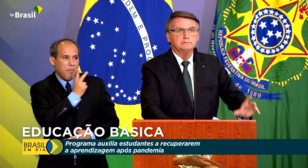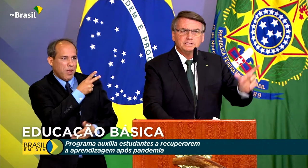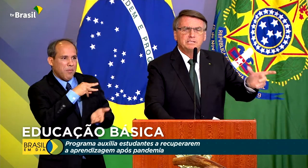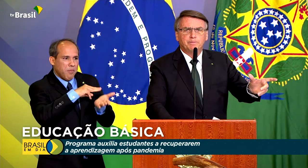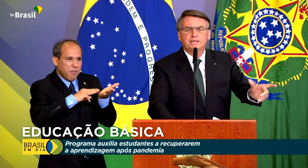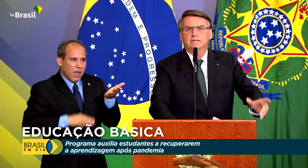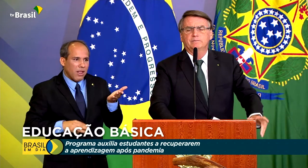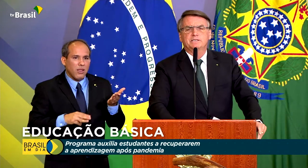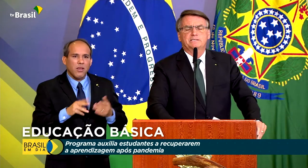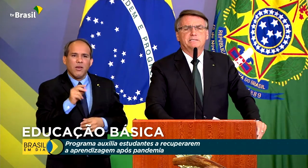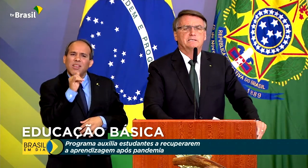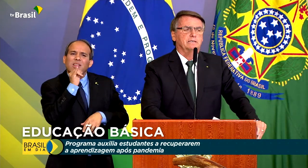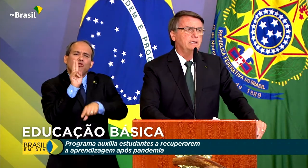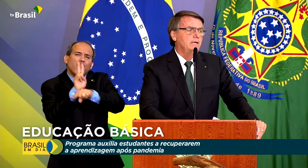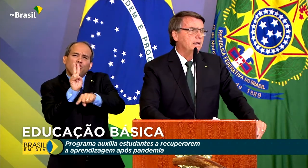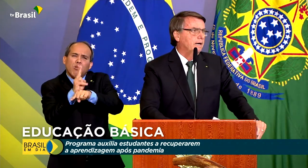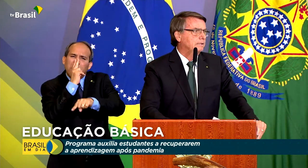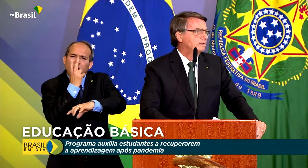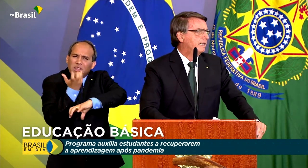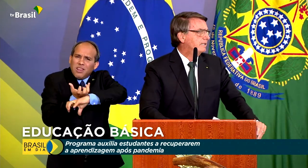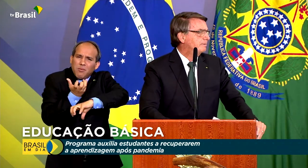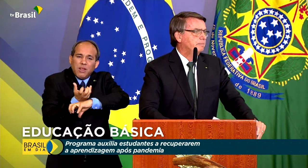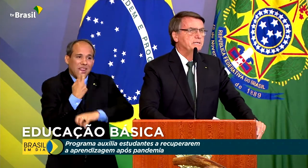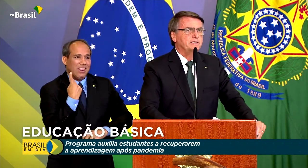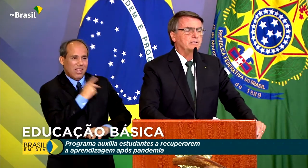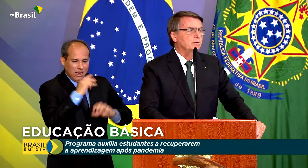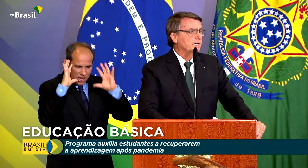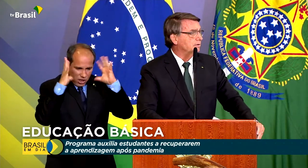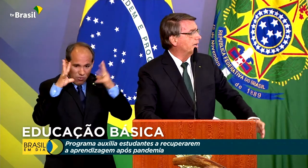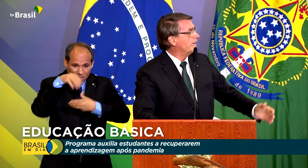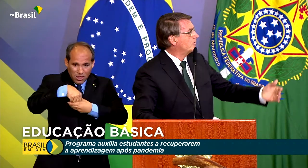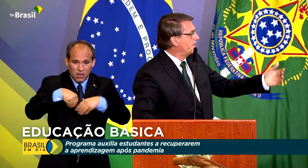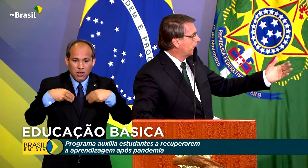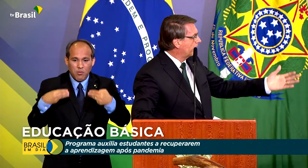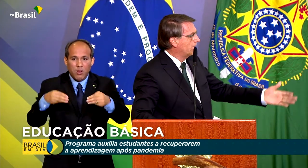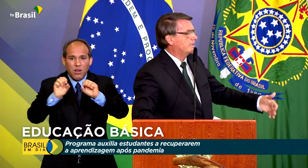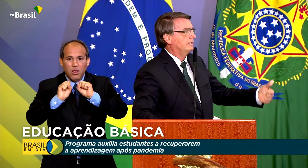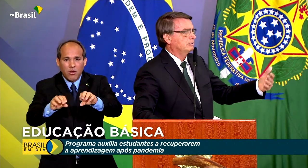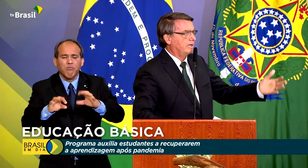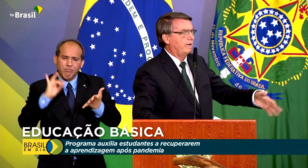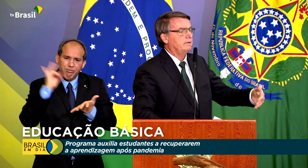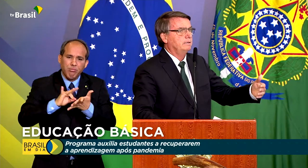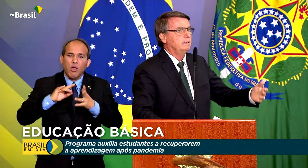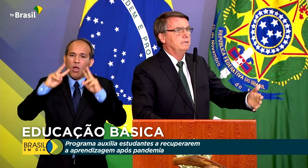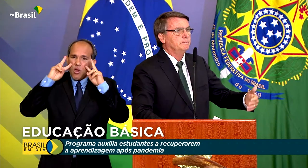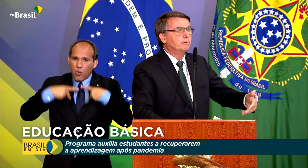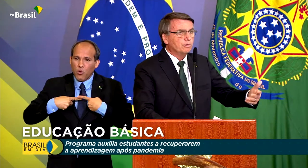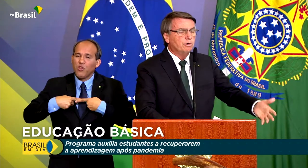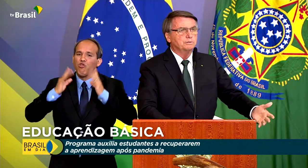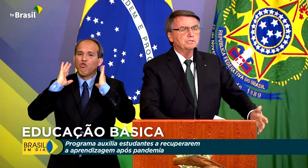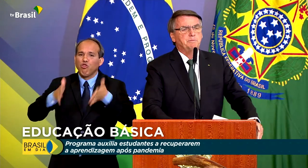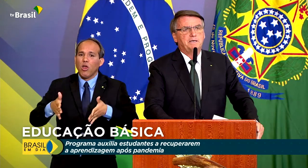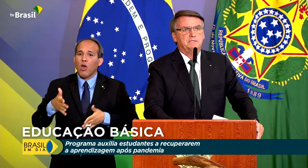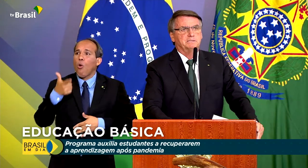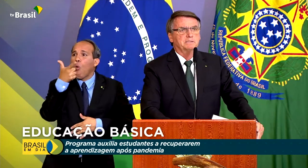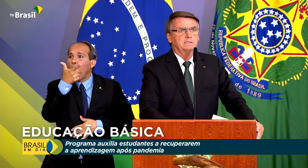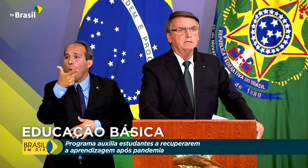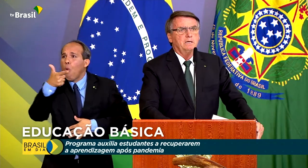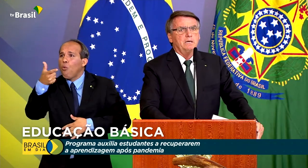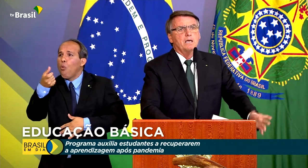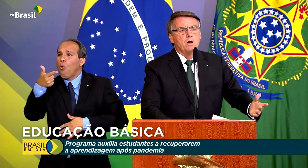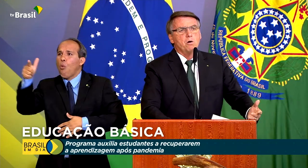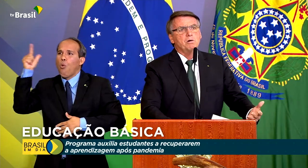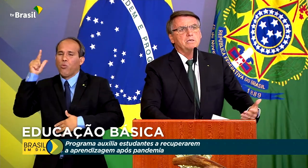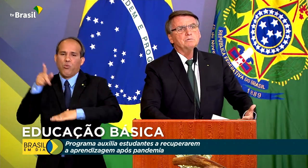essa disciplina, vamos assim dizer, adotada pelo Ministério da Educação, reconhecida já por outros países,